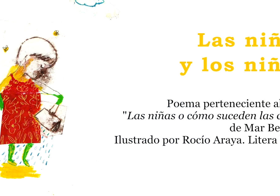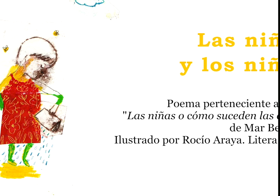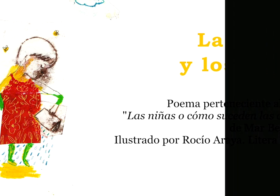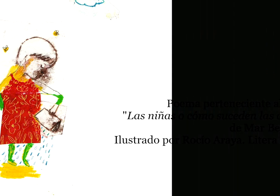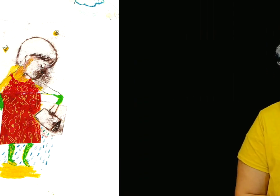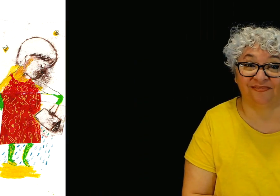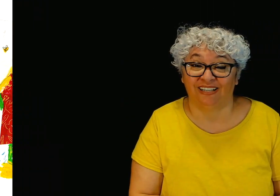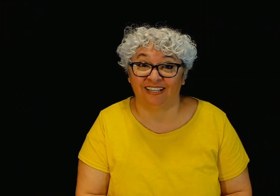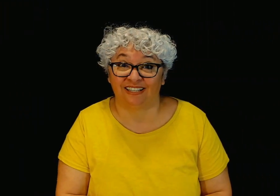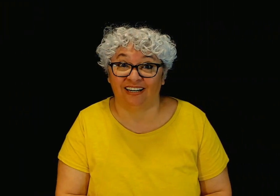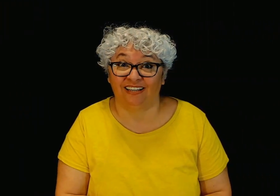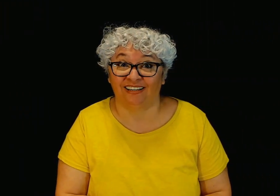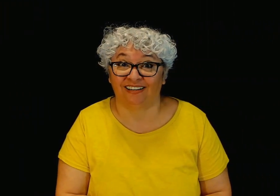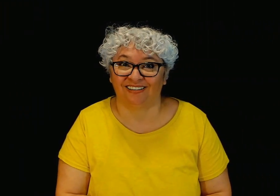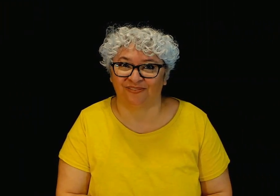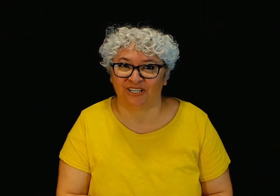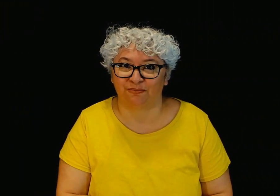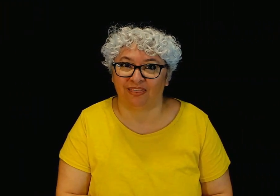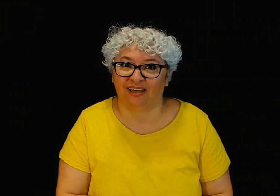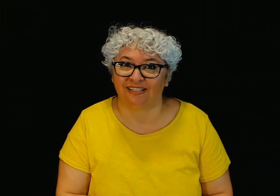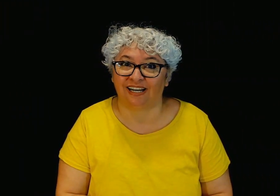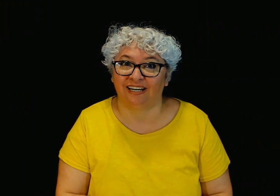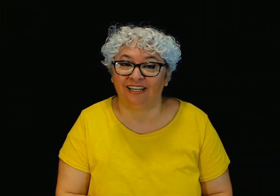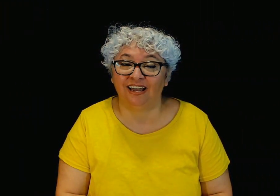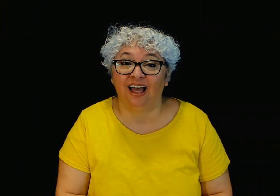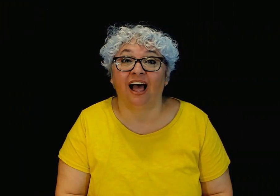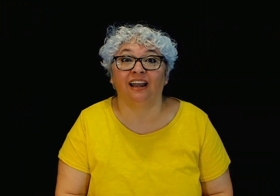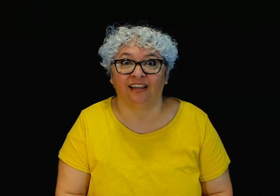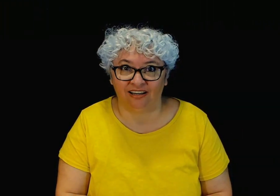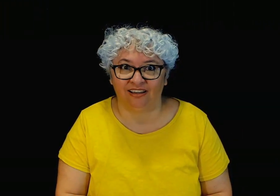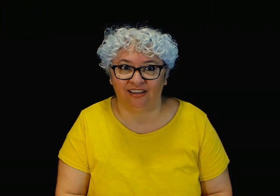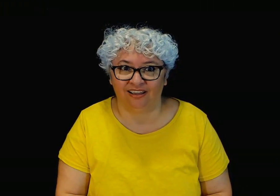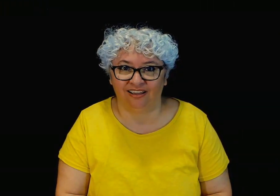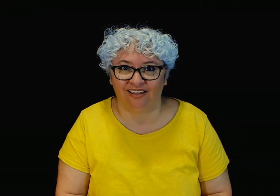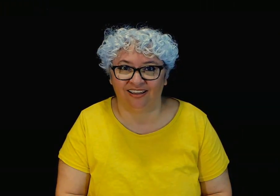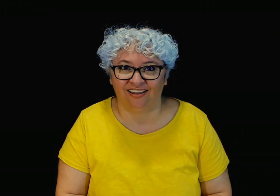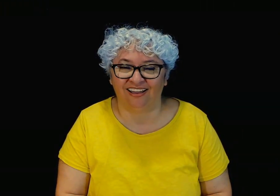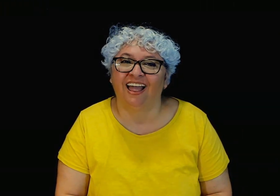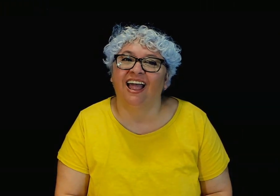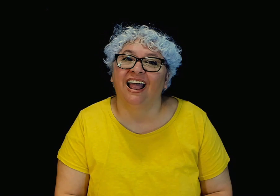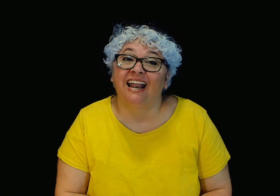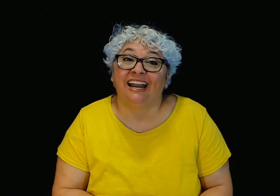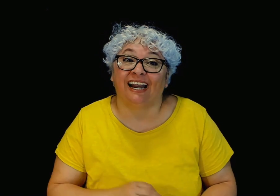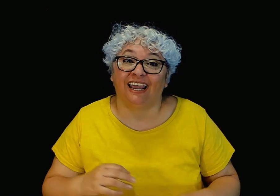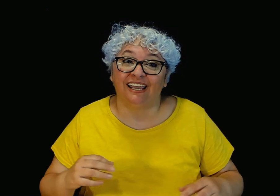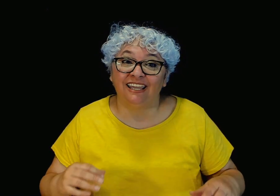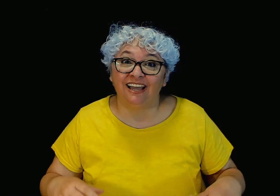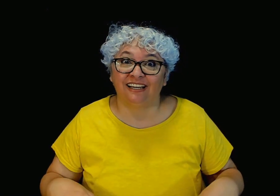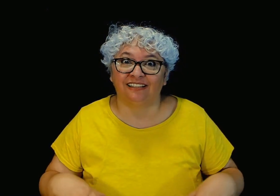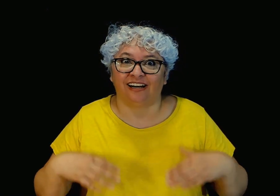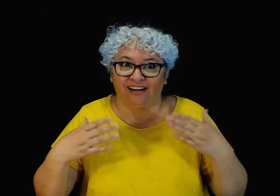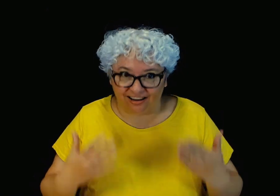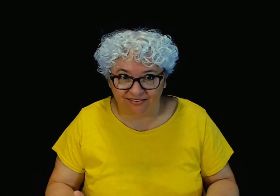y esta niña es muy especial es la niña alegrí reía que te reí